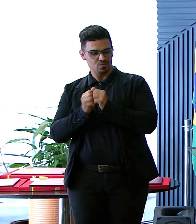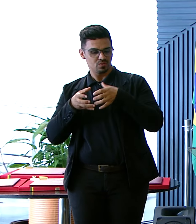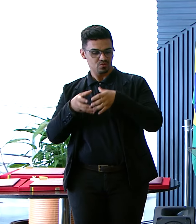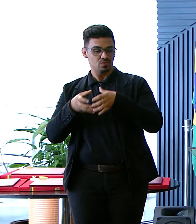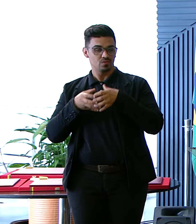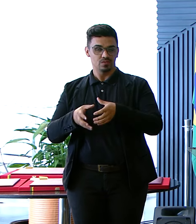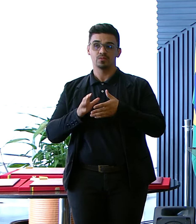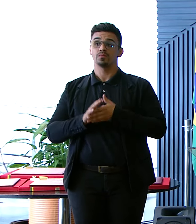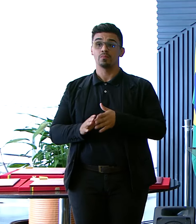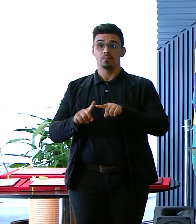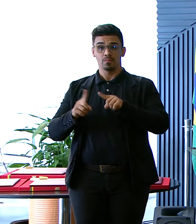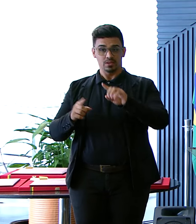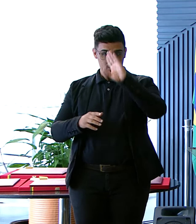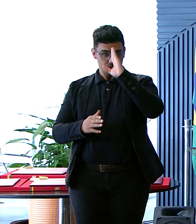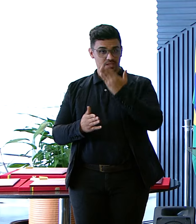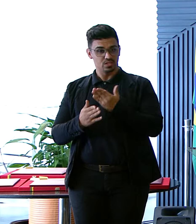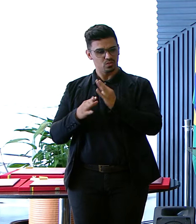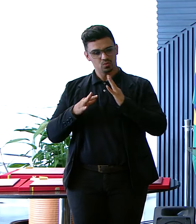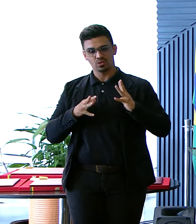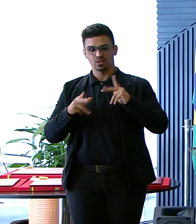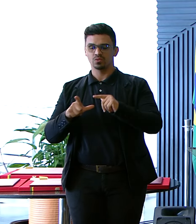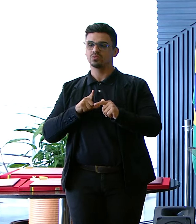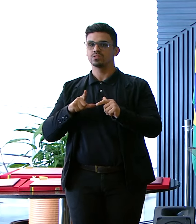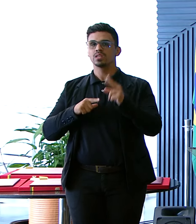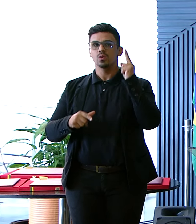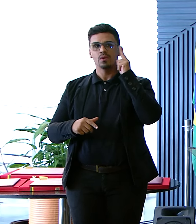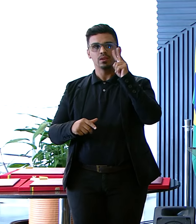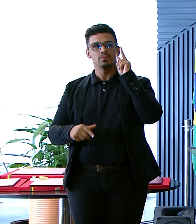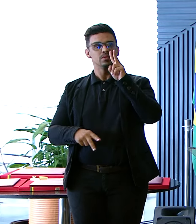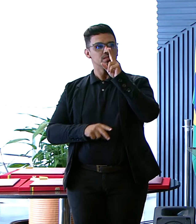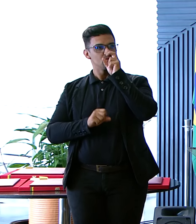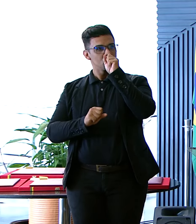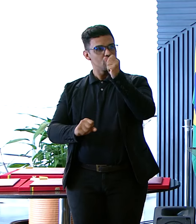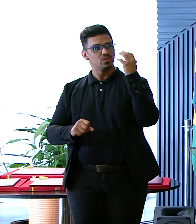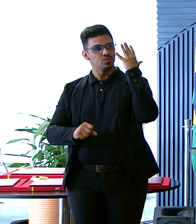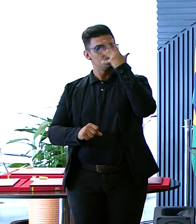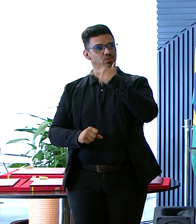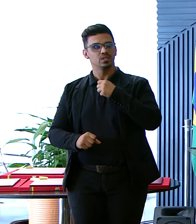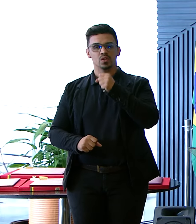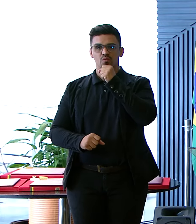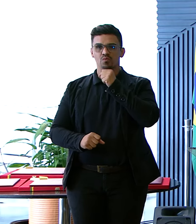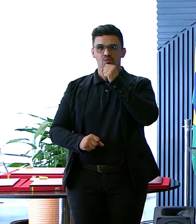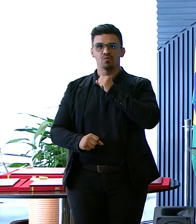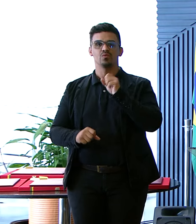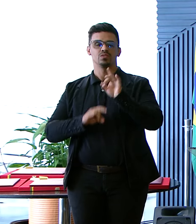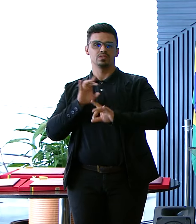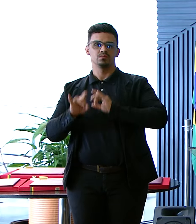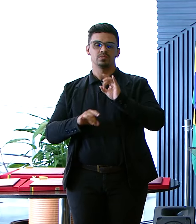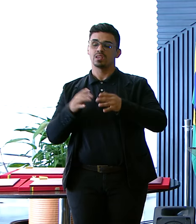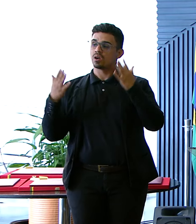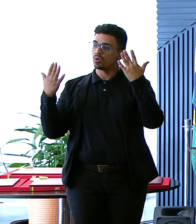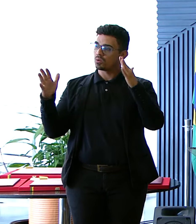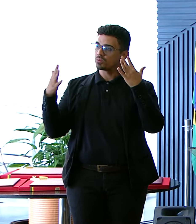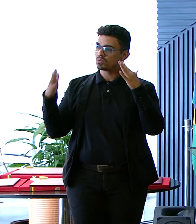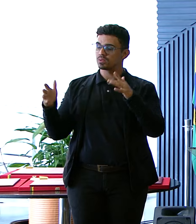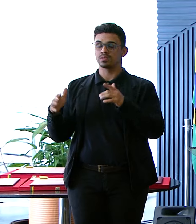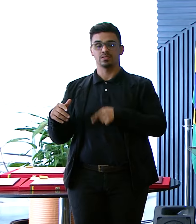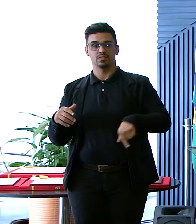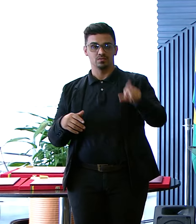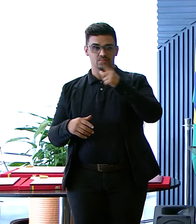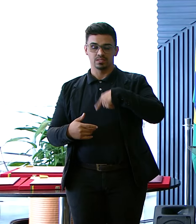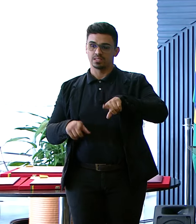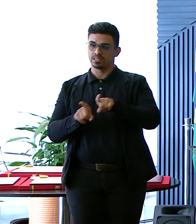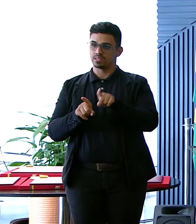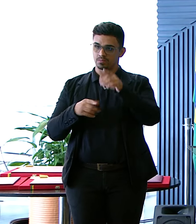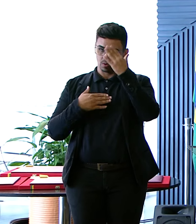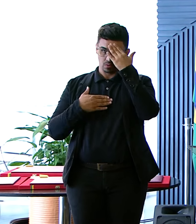eles Tenham uma memória Forte E bonita Desse avô querido Muito obrigada A todos Parabéns A todos os agrafiados Aos